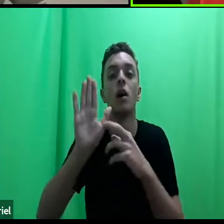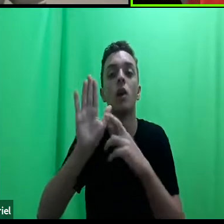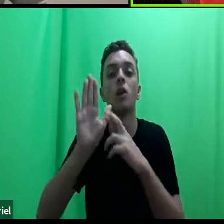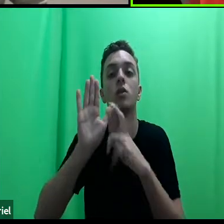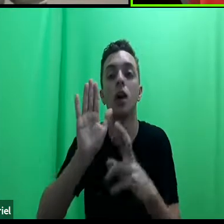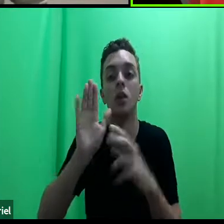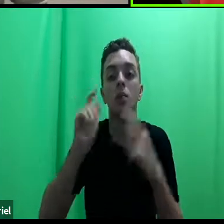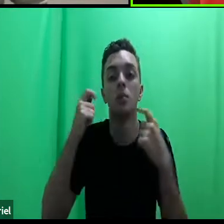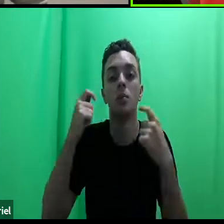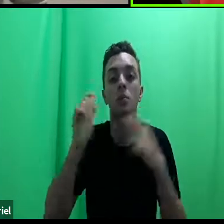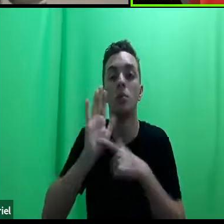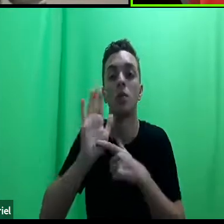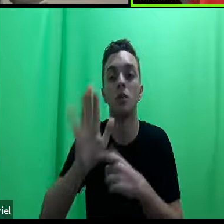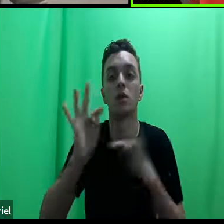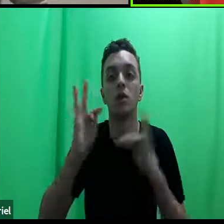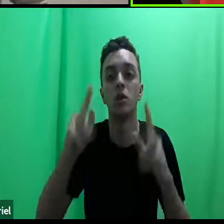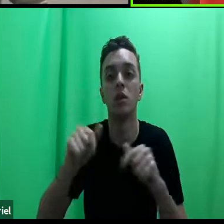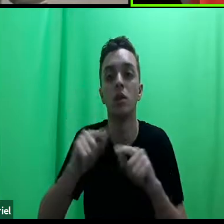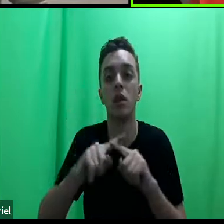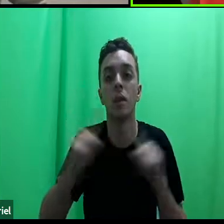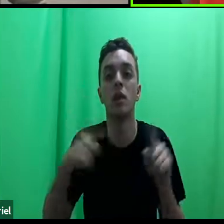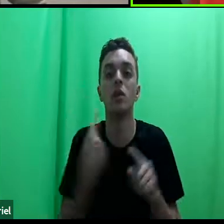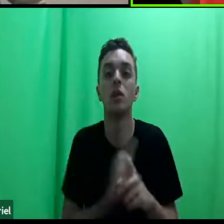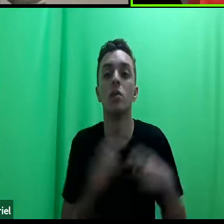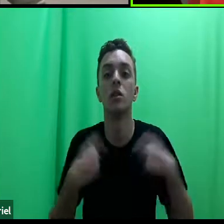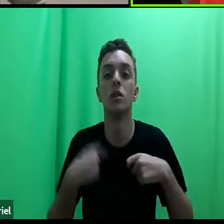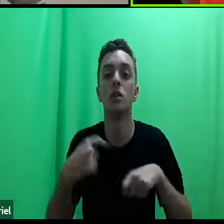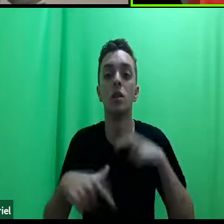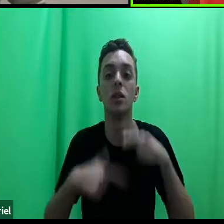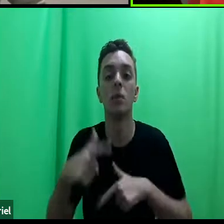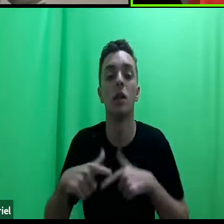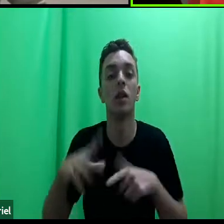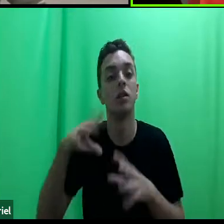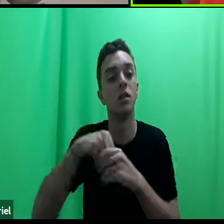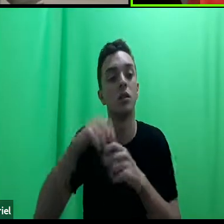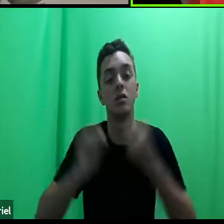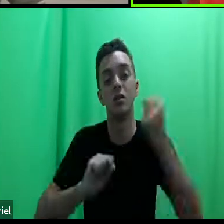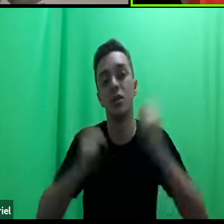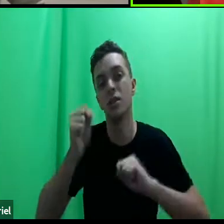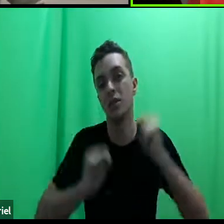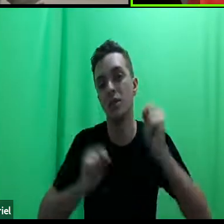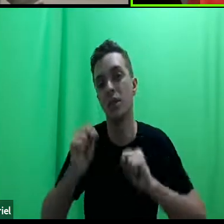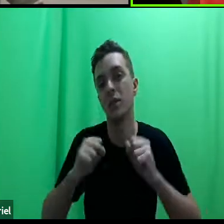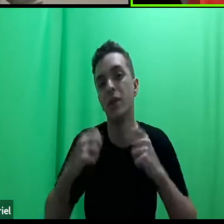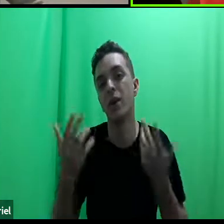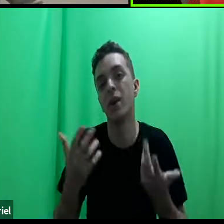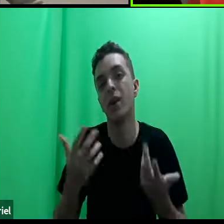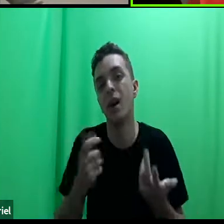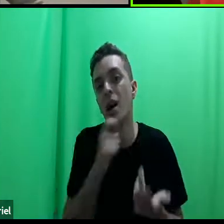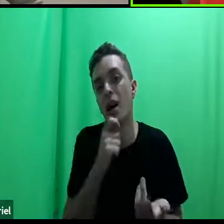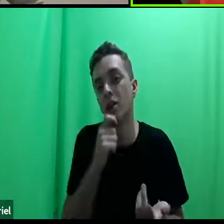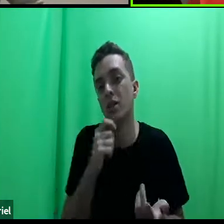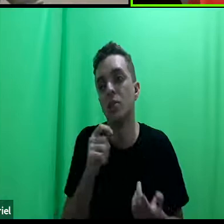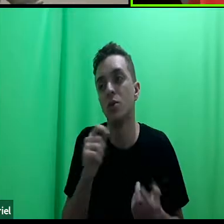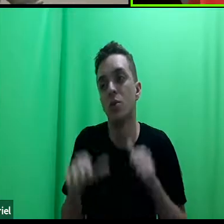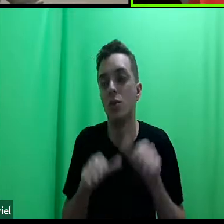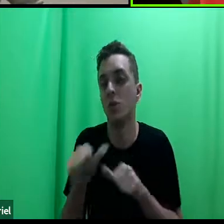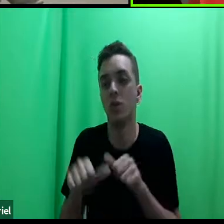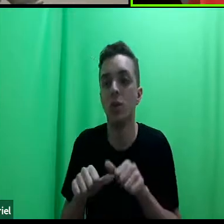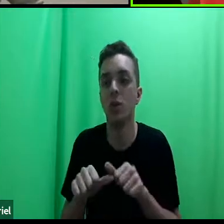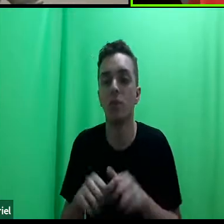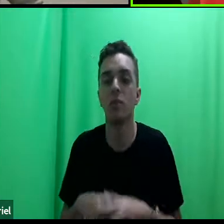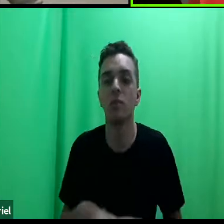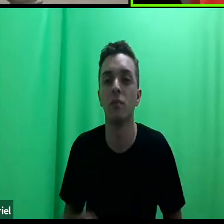é terrível, mas a gente tem que trabalhar nesse sistema enquanto ele ainda não foi modificado e